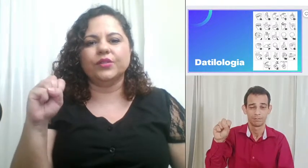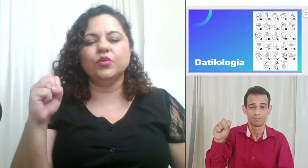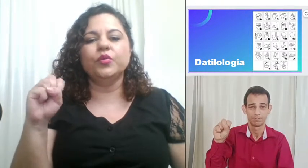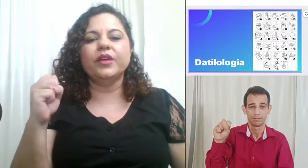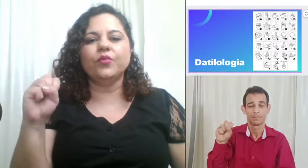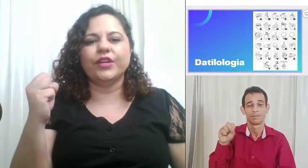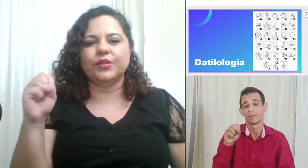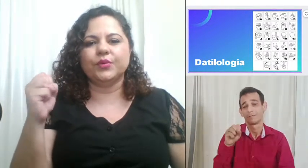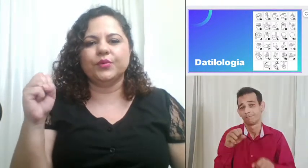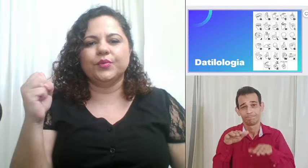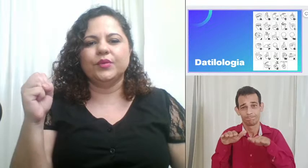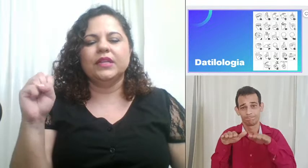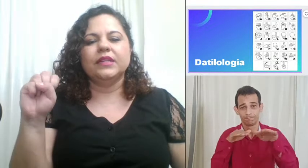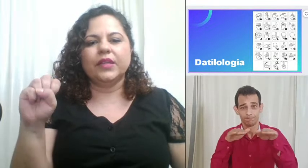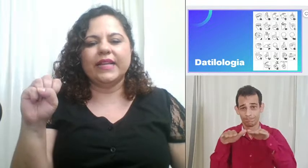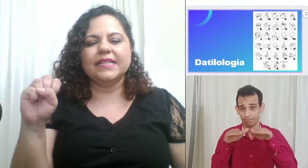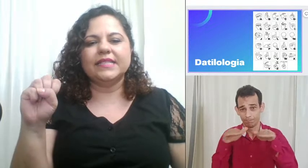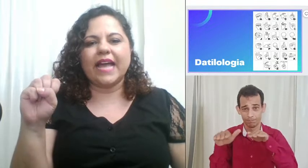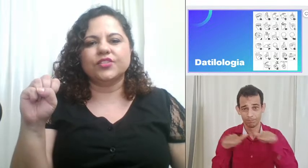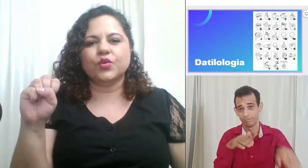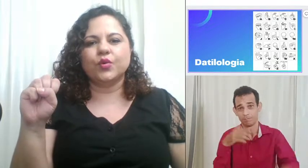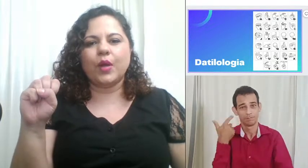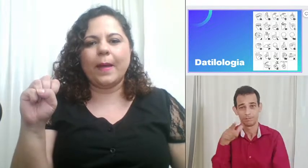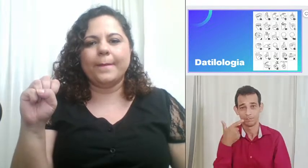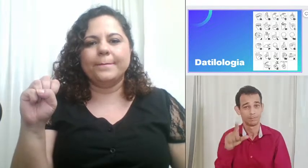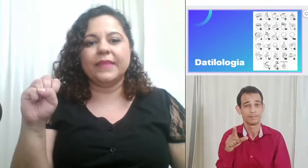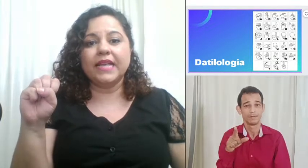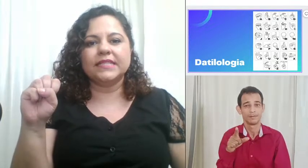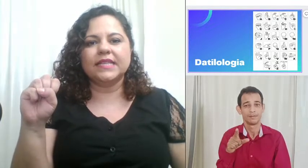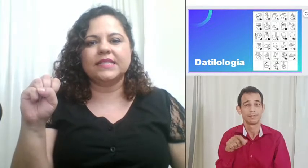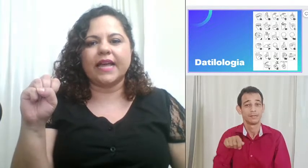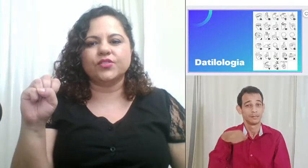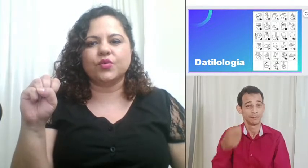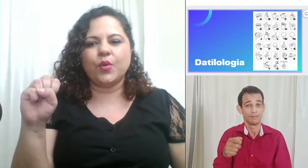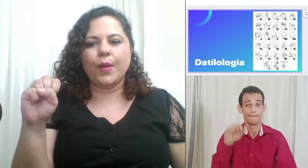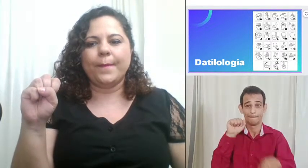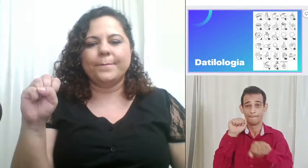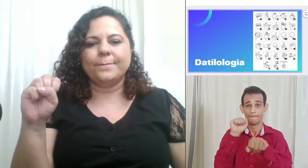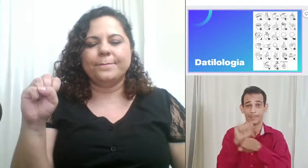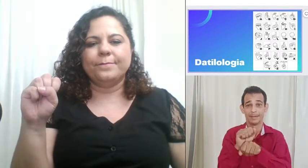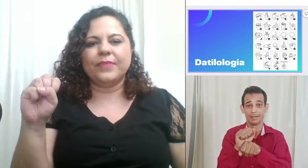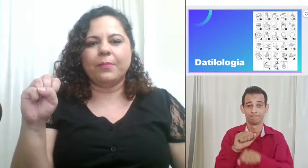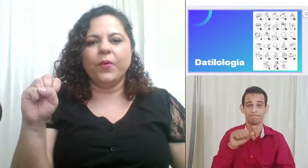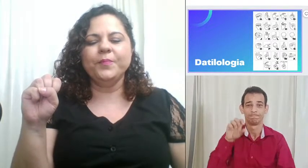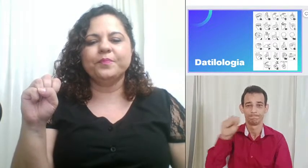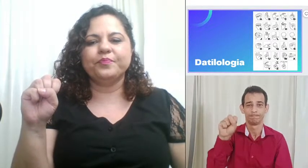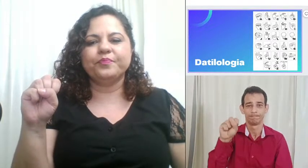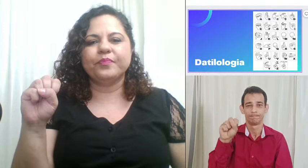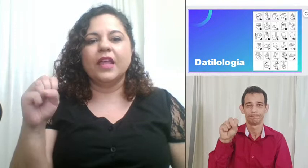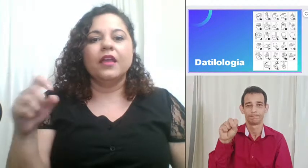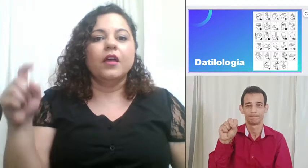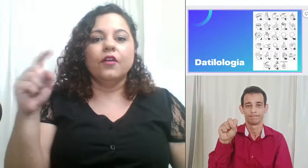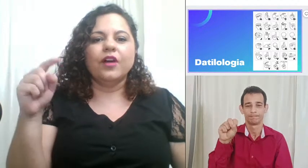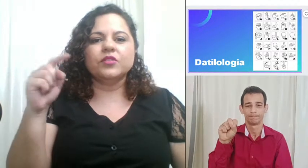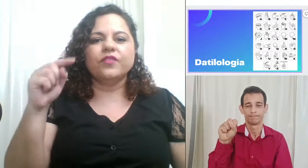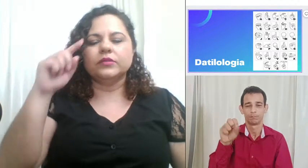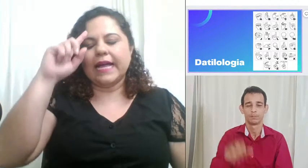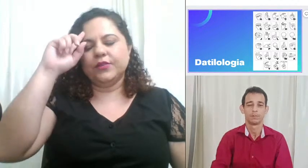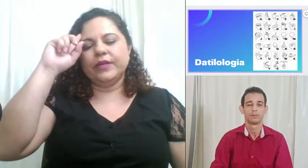número oito então ele é estático tem que ser estático tá bom vamos voltar do